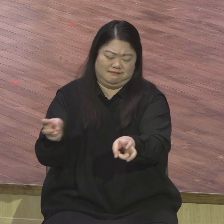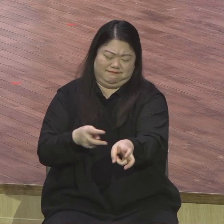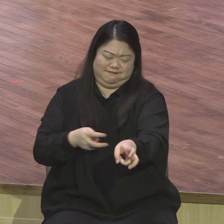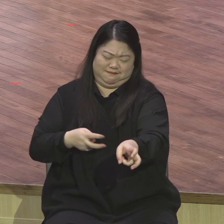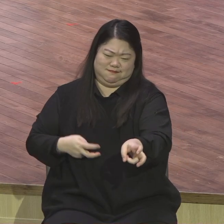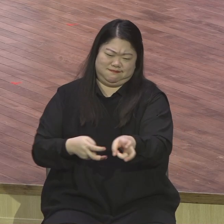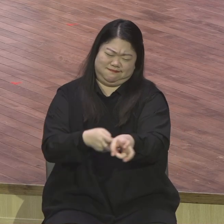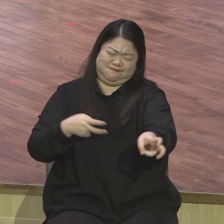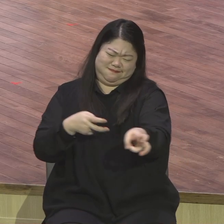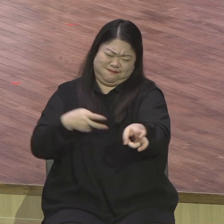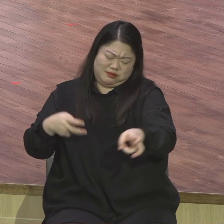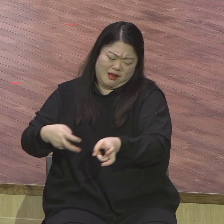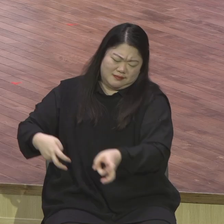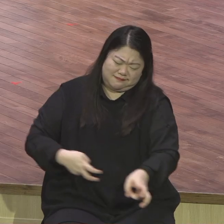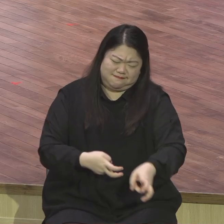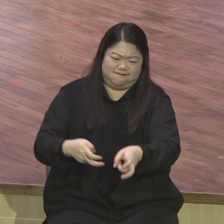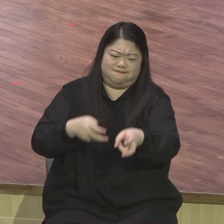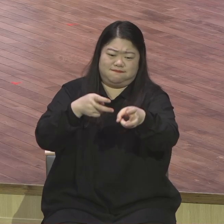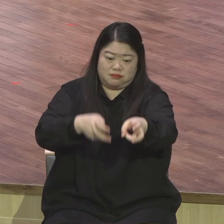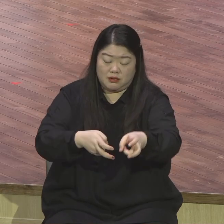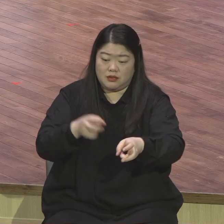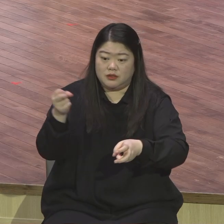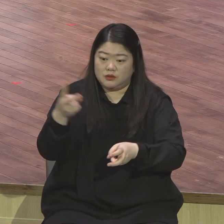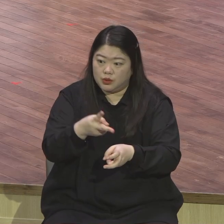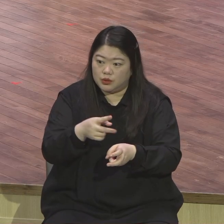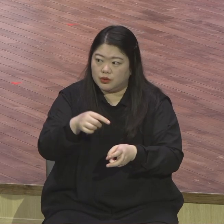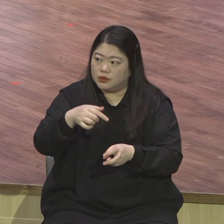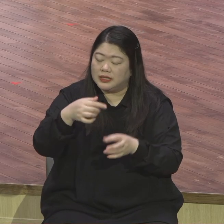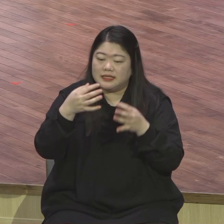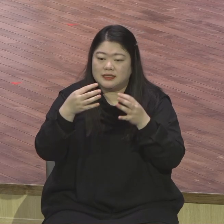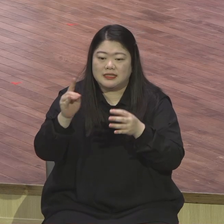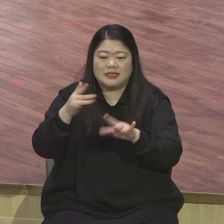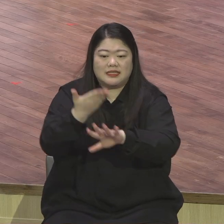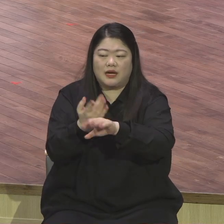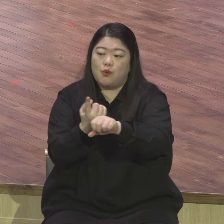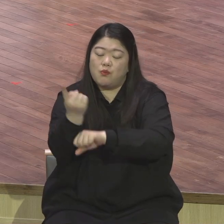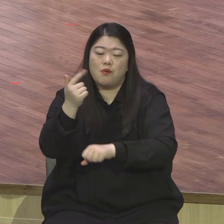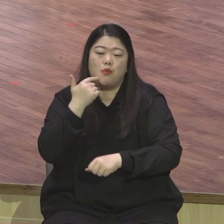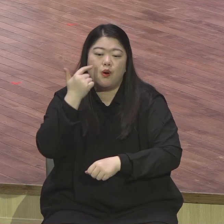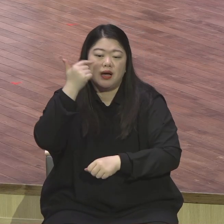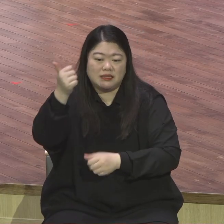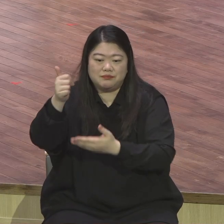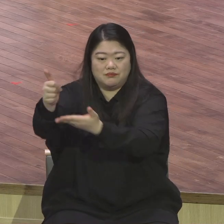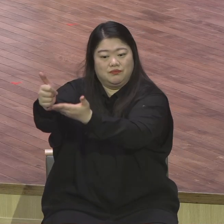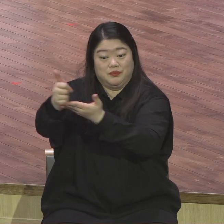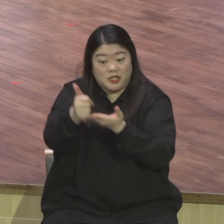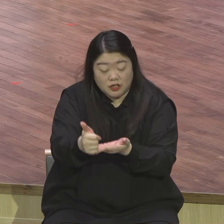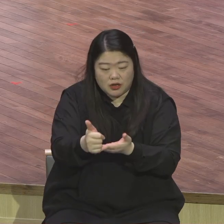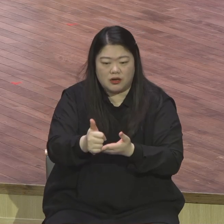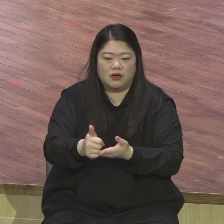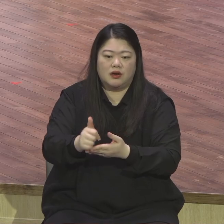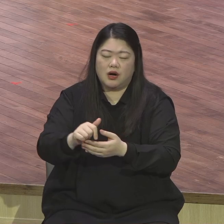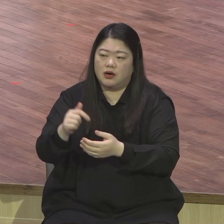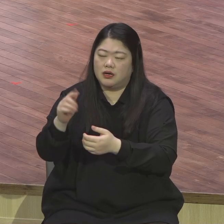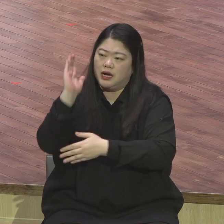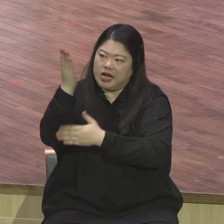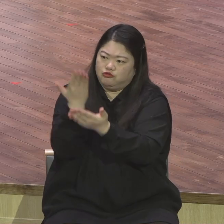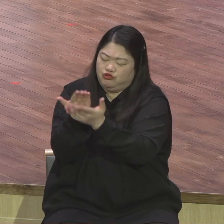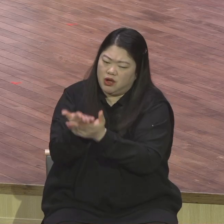CCG 총재 직접 모시고 제가 직접 총회 해당 가서 모시고 와서 구독신뢰치고 저 개인 돈을